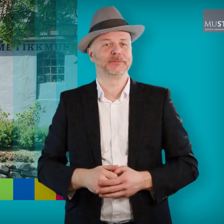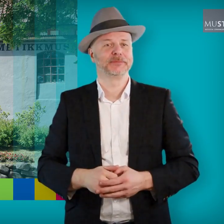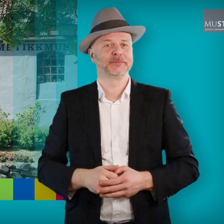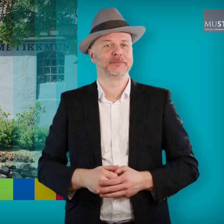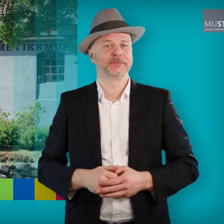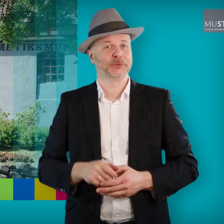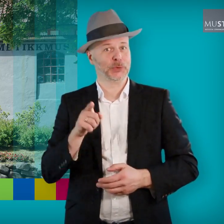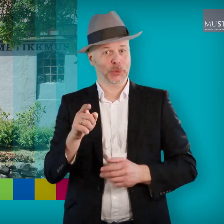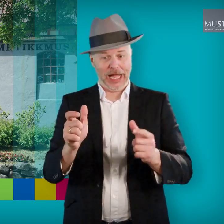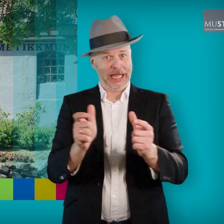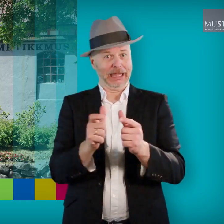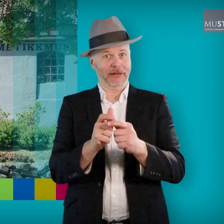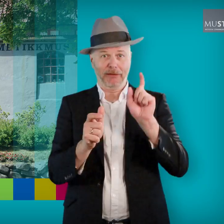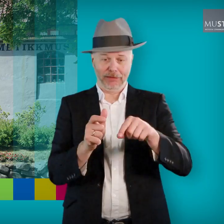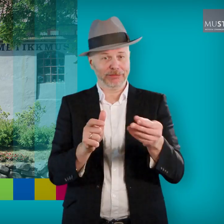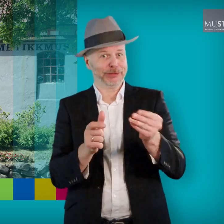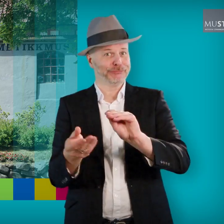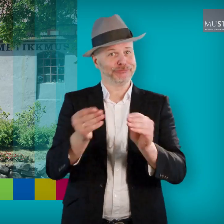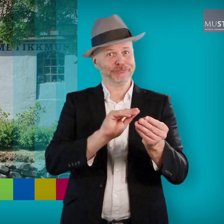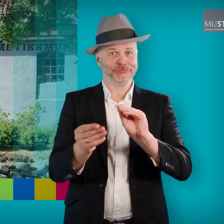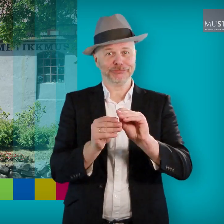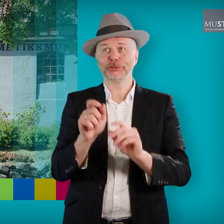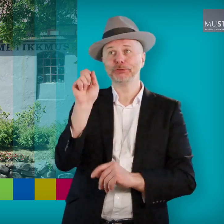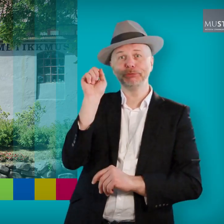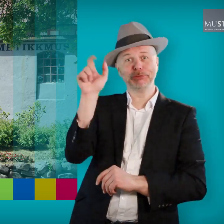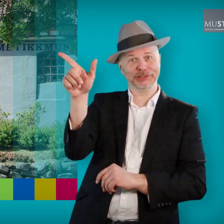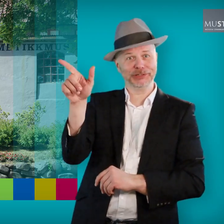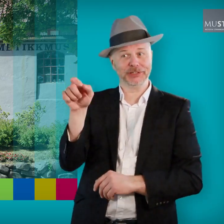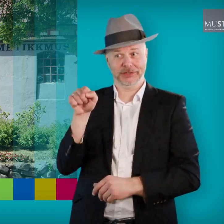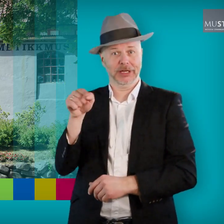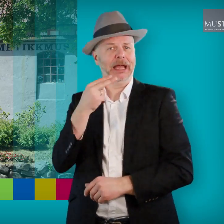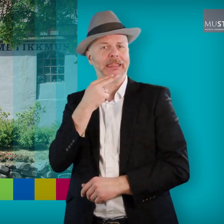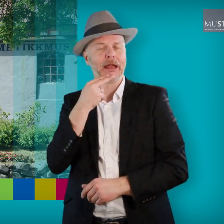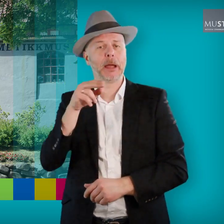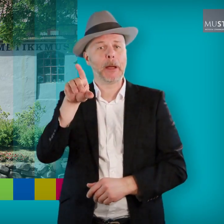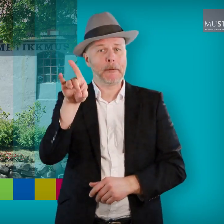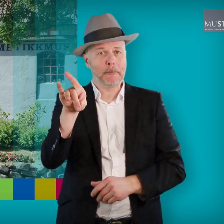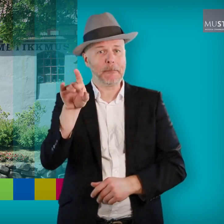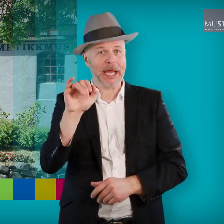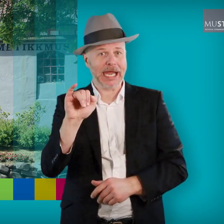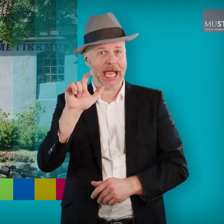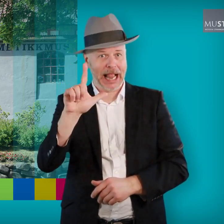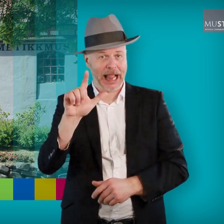Du kan også brette fly av etiketter. De ble kalt for benefygert.